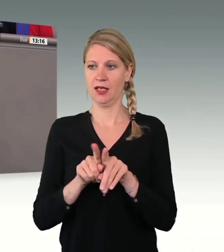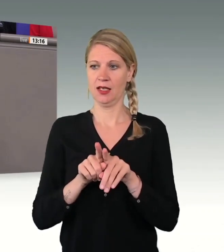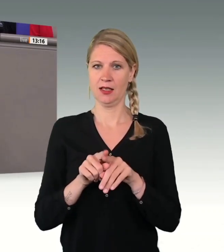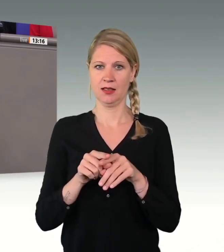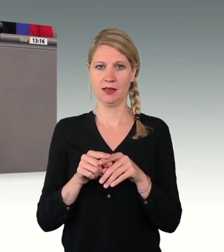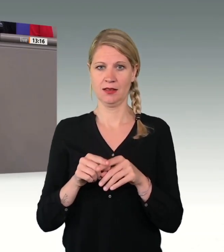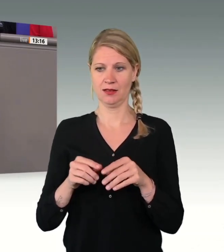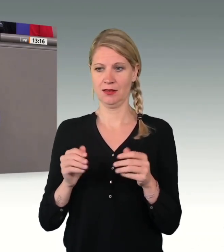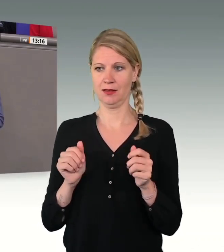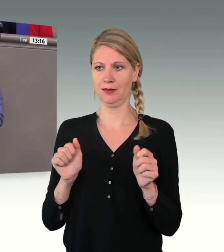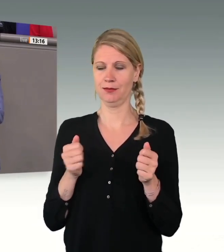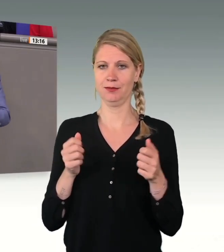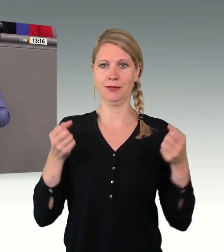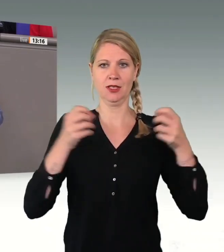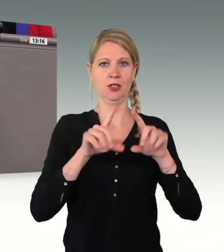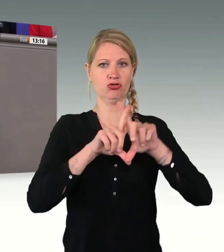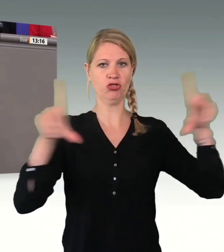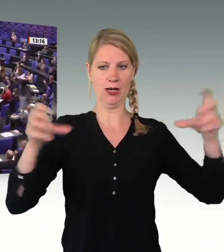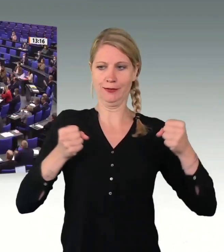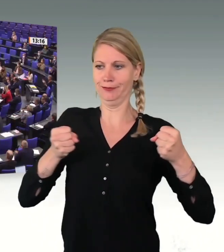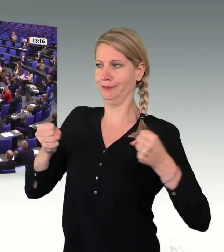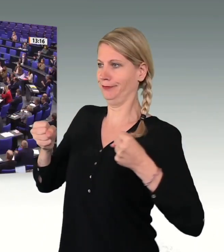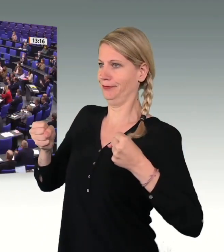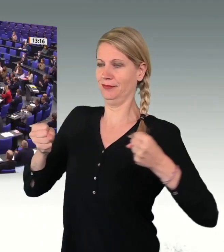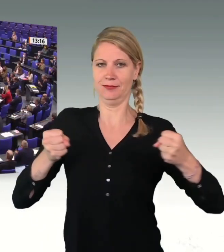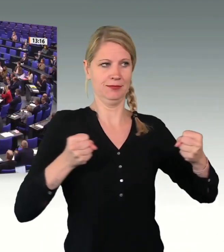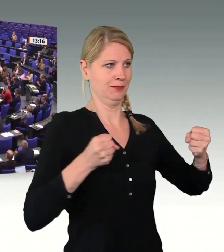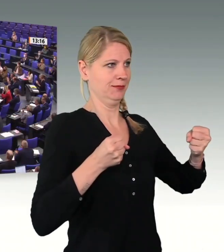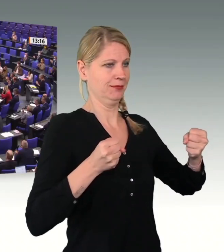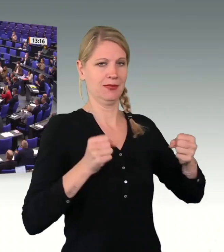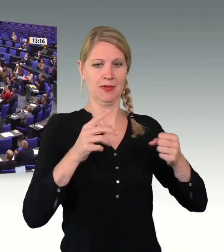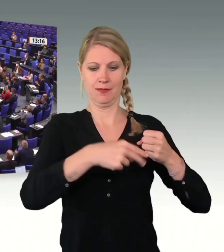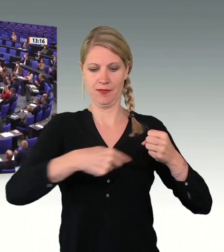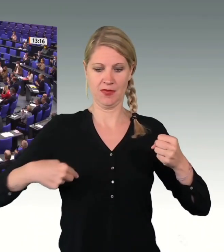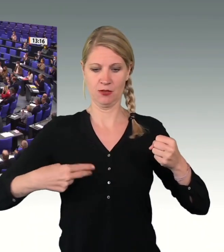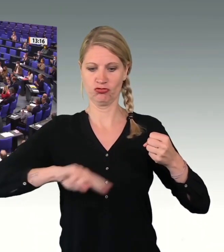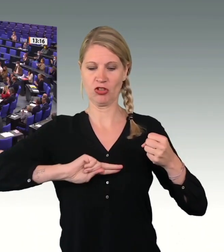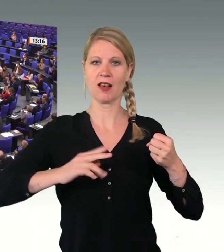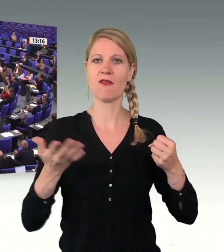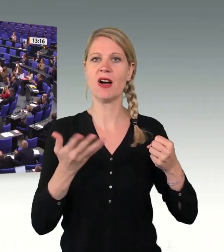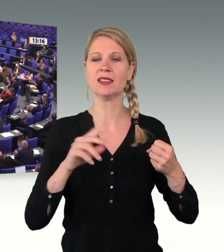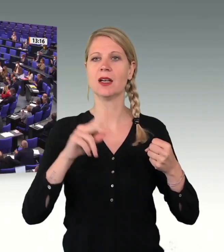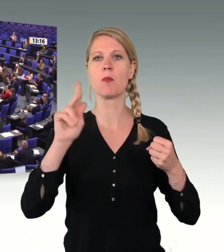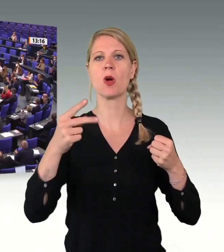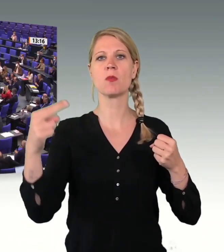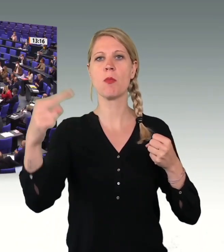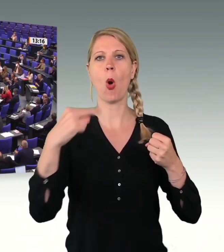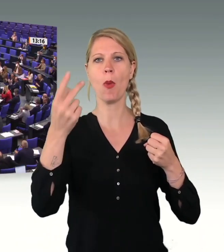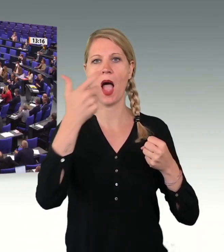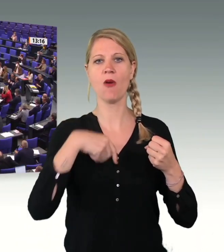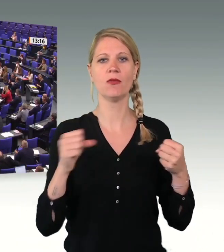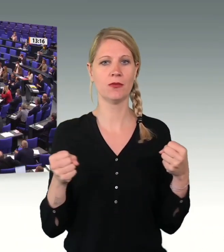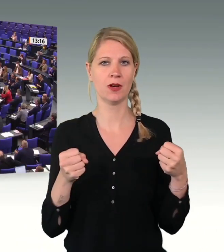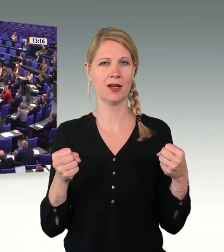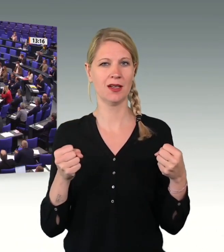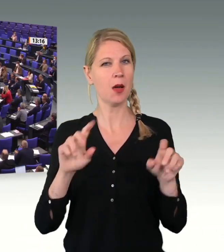beobachtungswürdig. Bitte, Verfassungsschutz, guck auf uns. Das ist die Realität. Und ich glaube, es sollte Ihnen zu